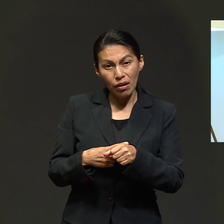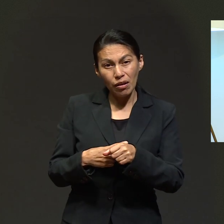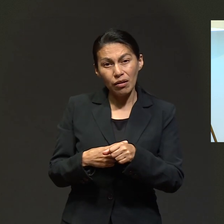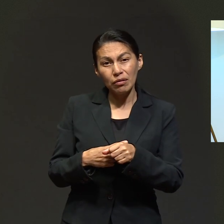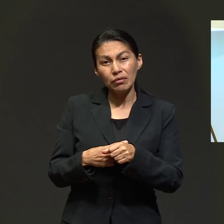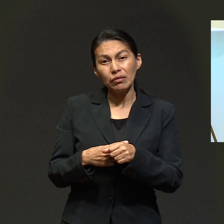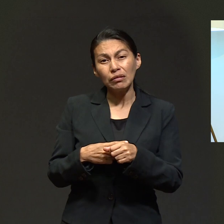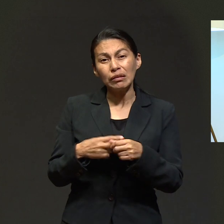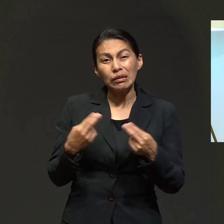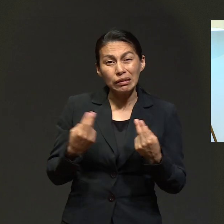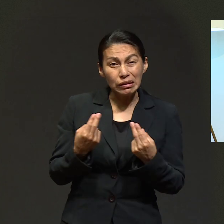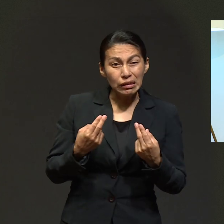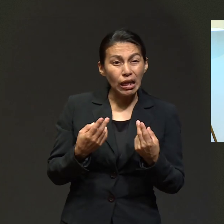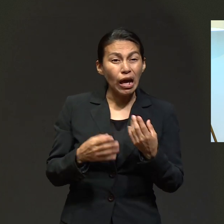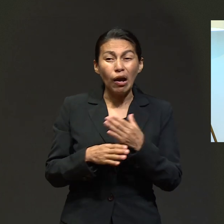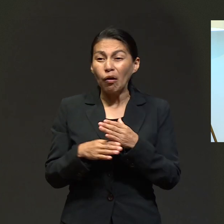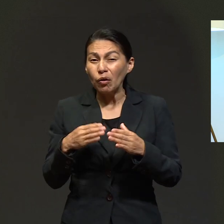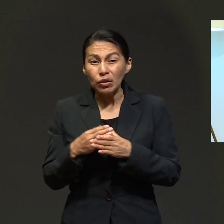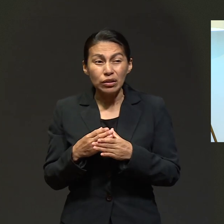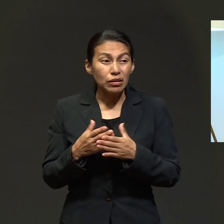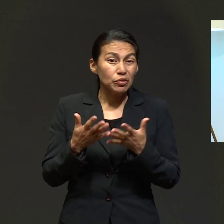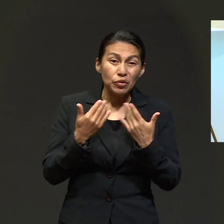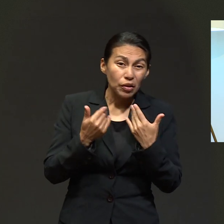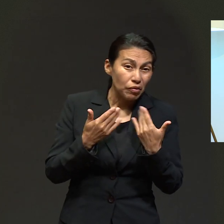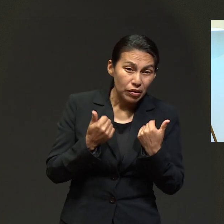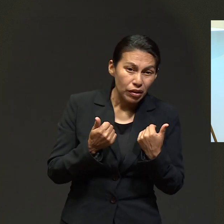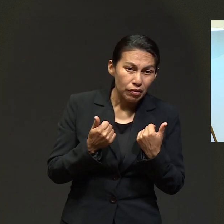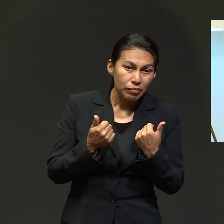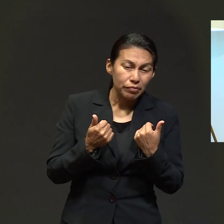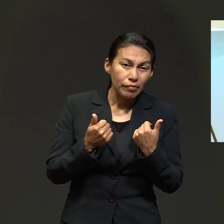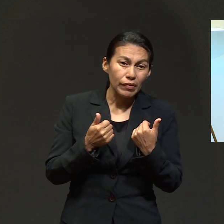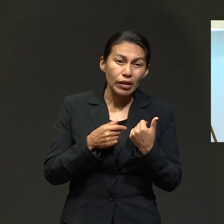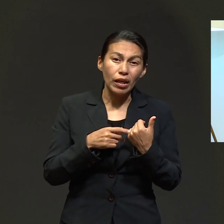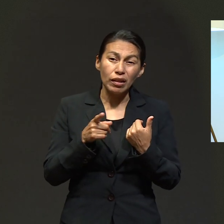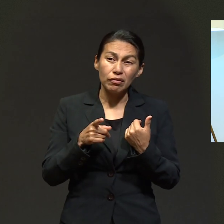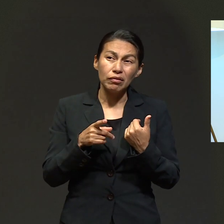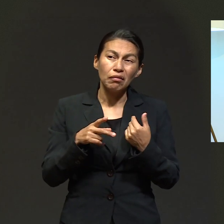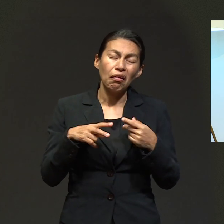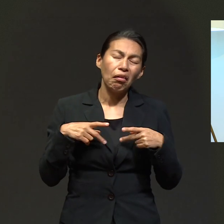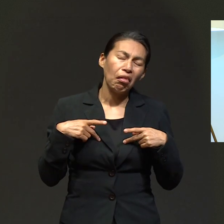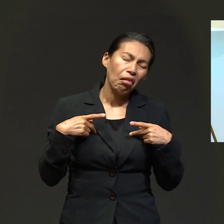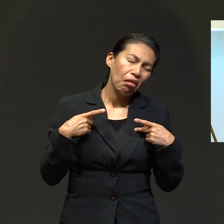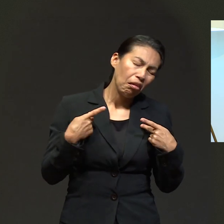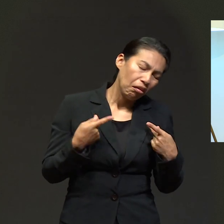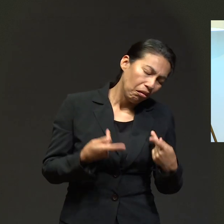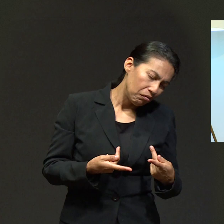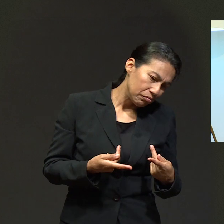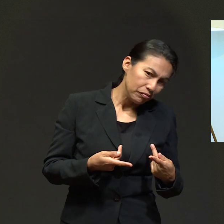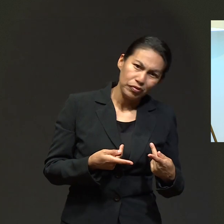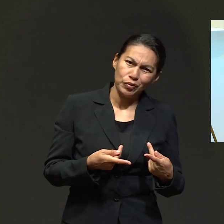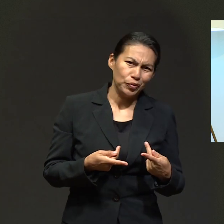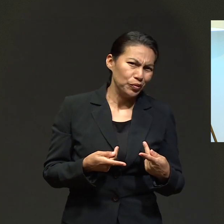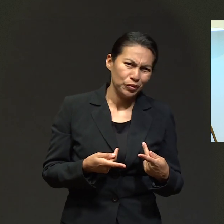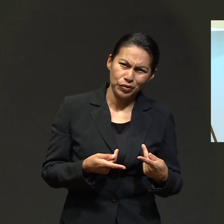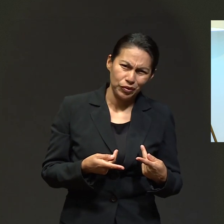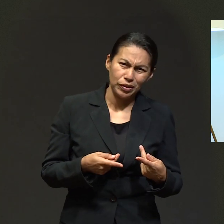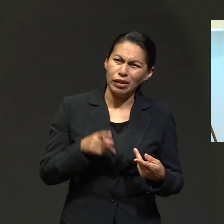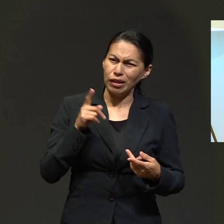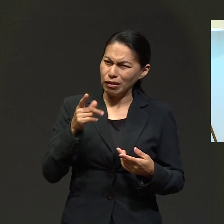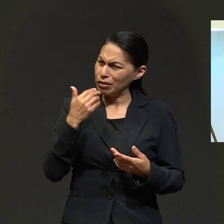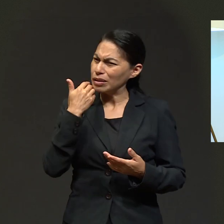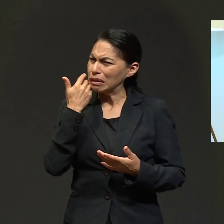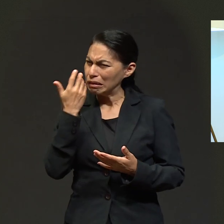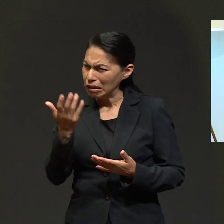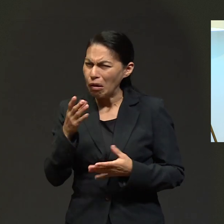y la carencia de recursos, no los desanimaron porque